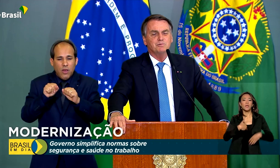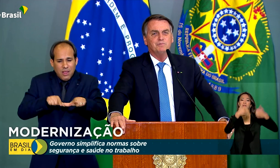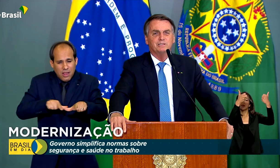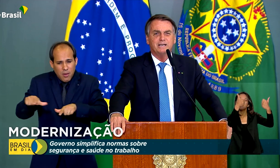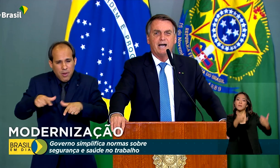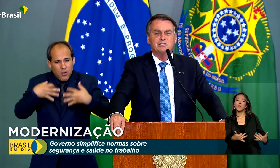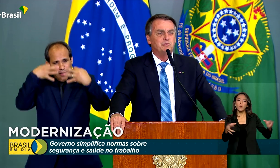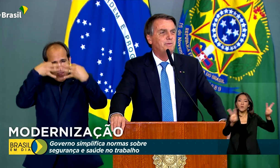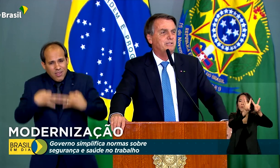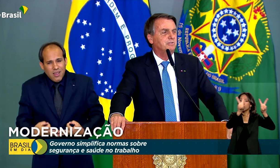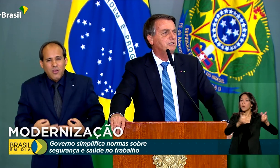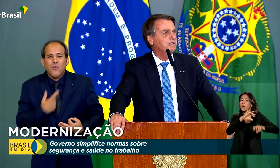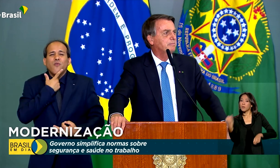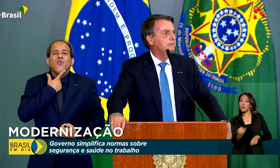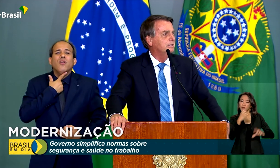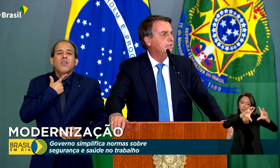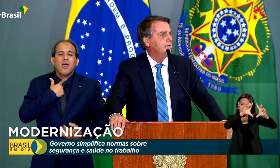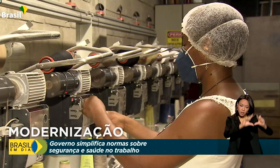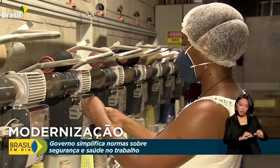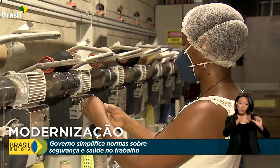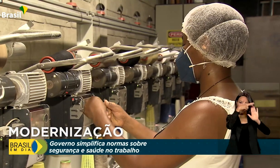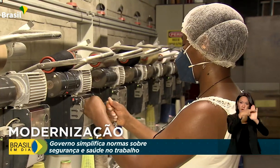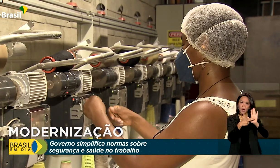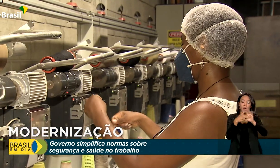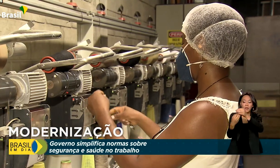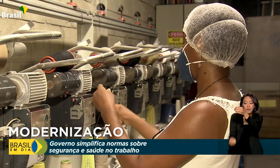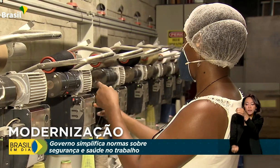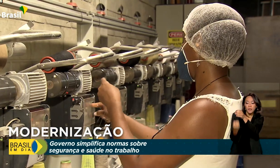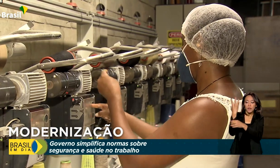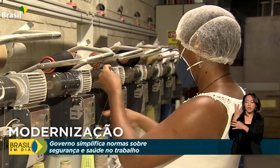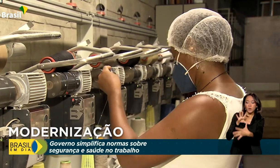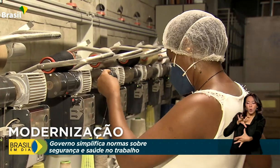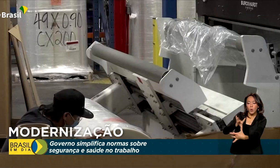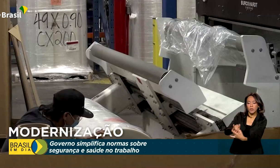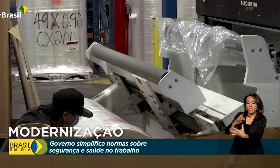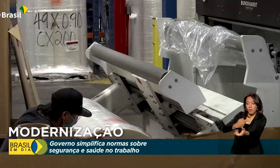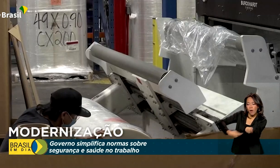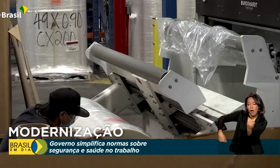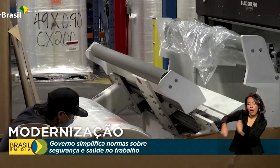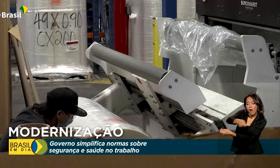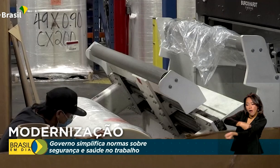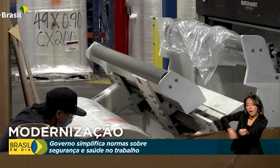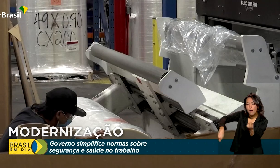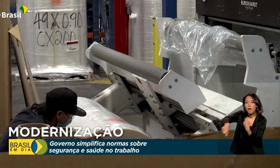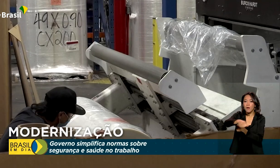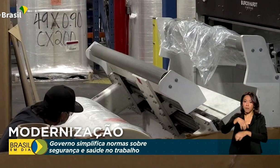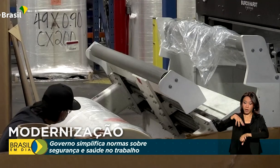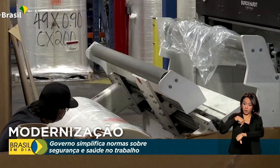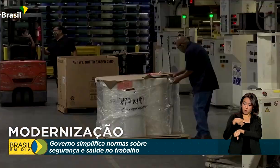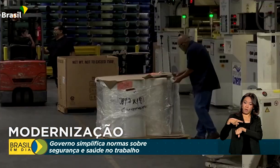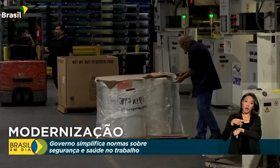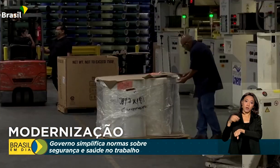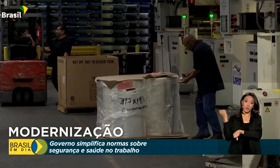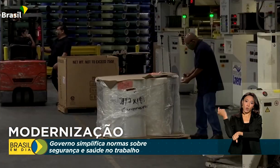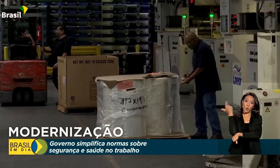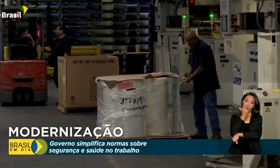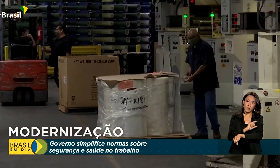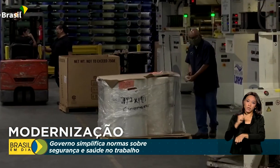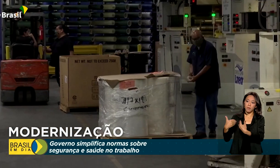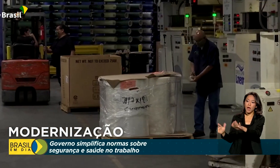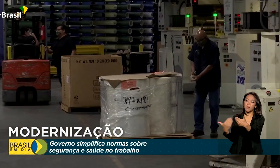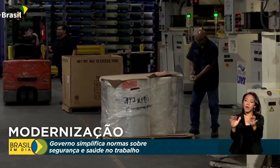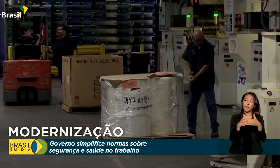importância de simplificar as regras, criando um melhor ambiente de negócios para que o país possa gerar